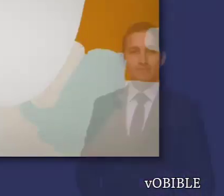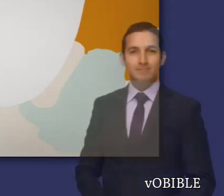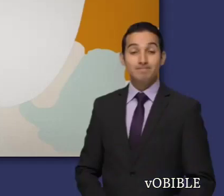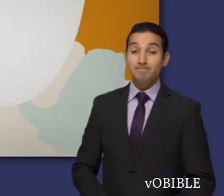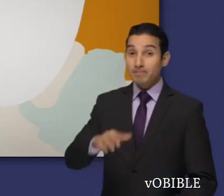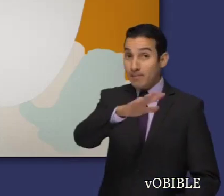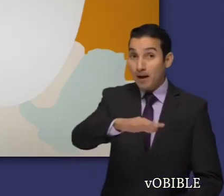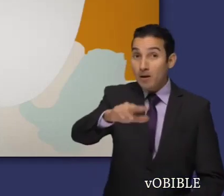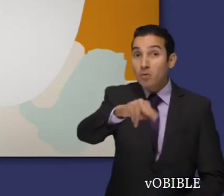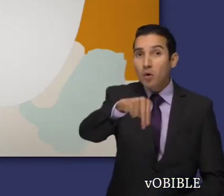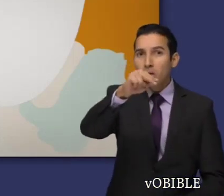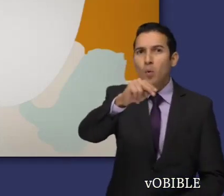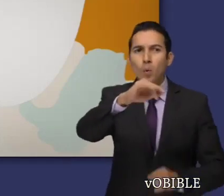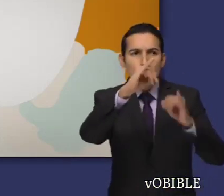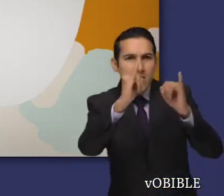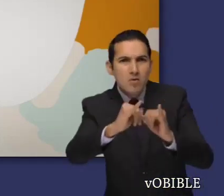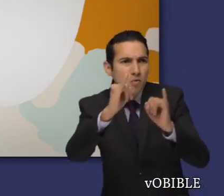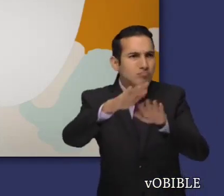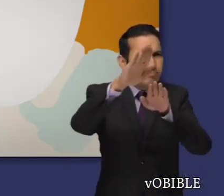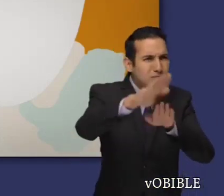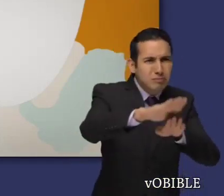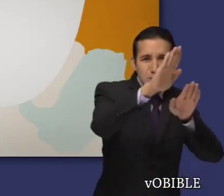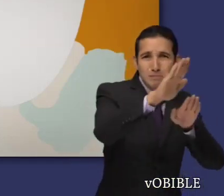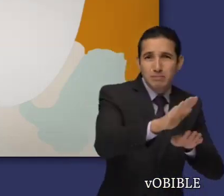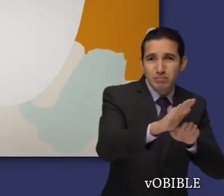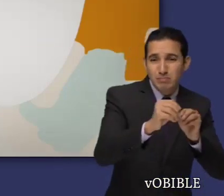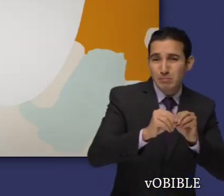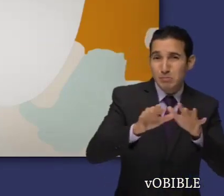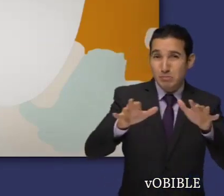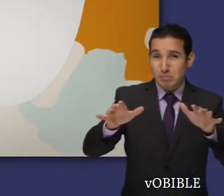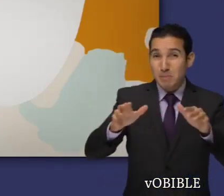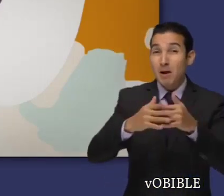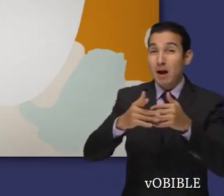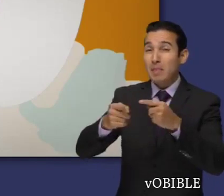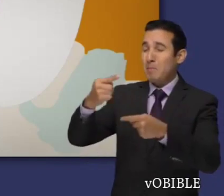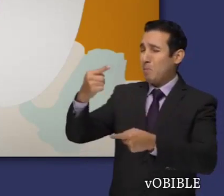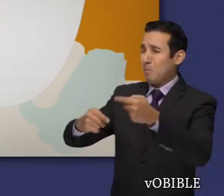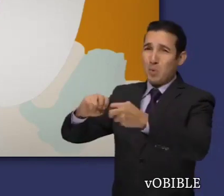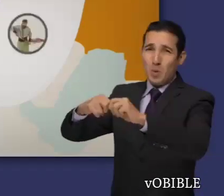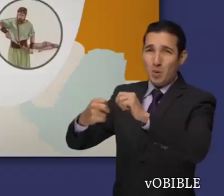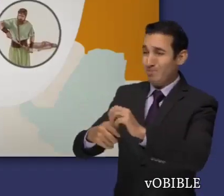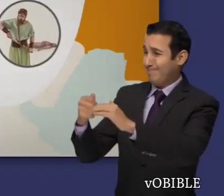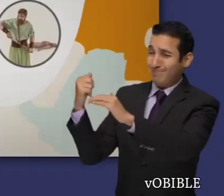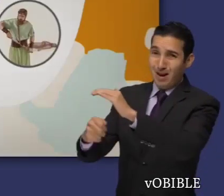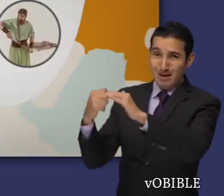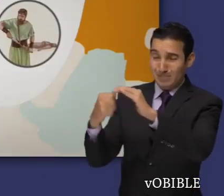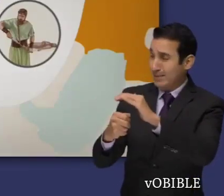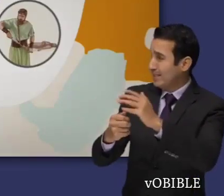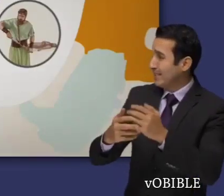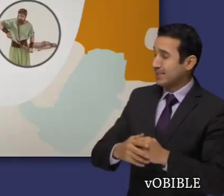reino del norte se llena de idolatría, y como consecuencia, de opresión, luchas por el poder, y